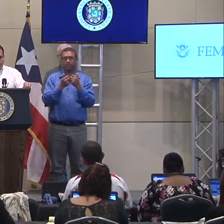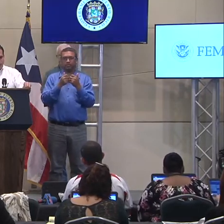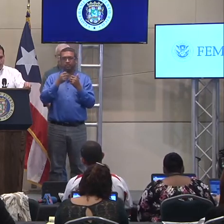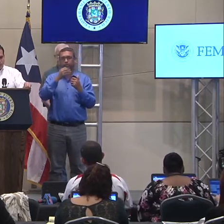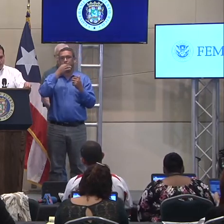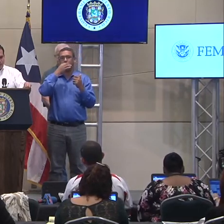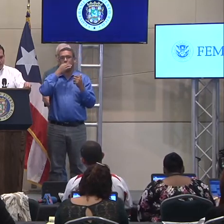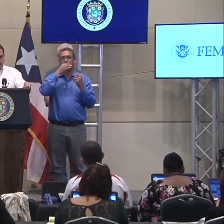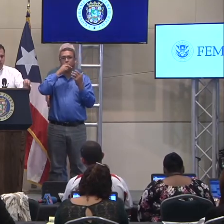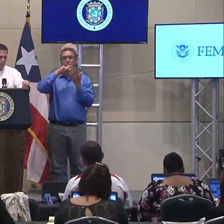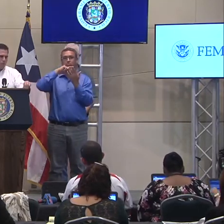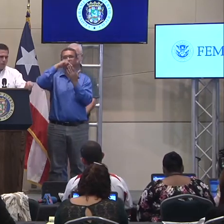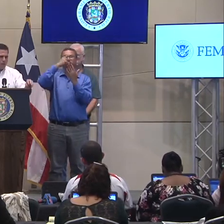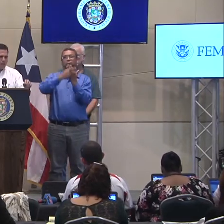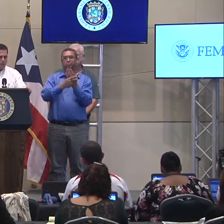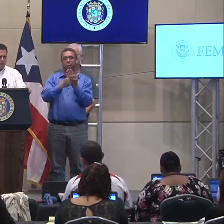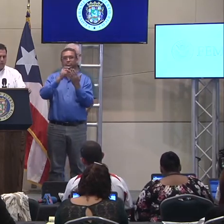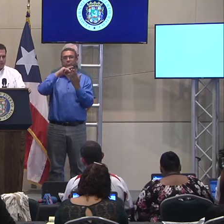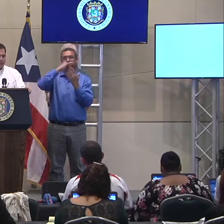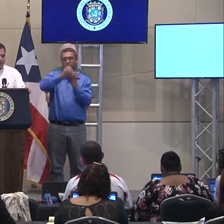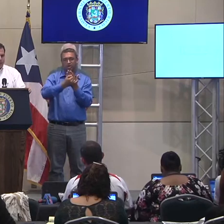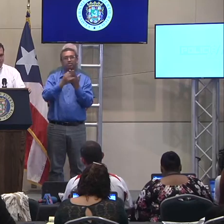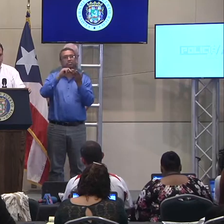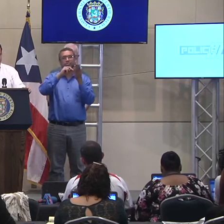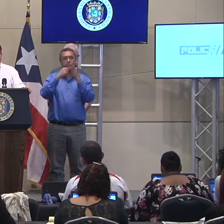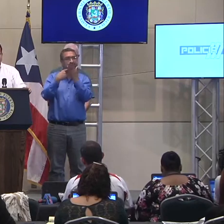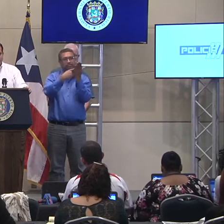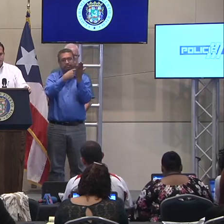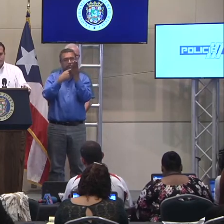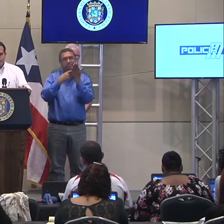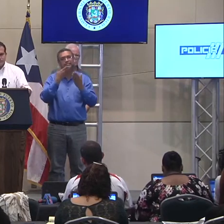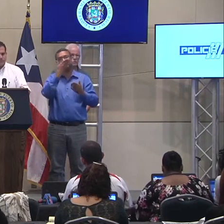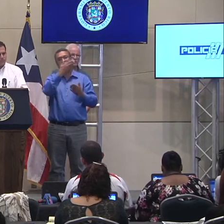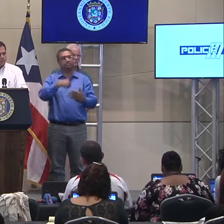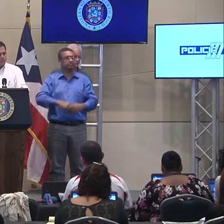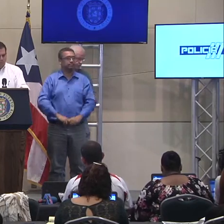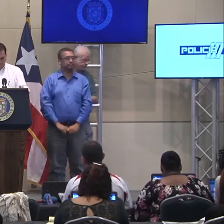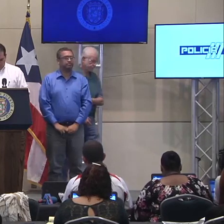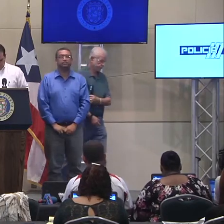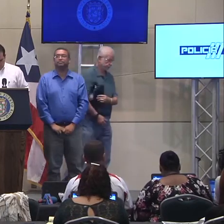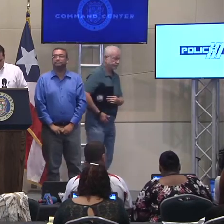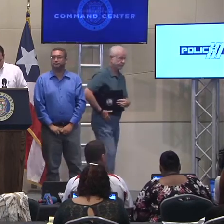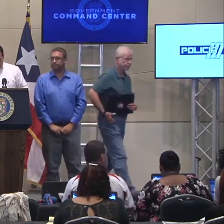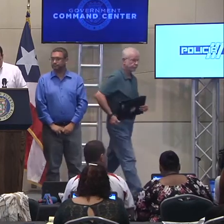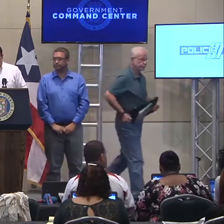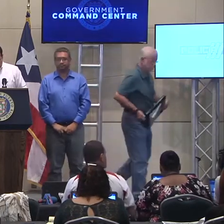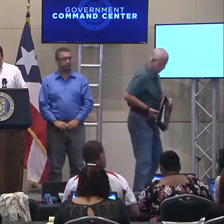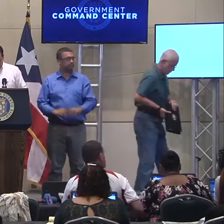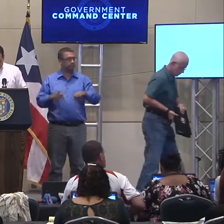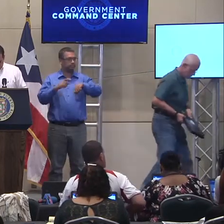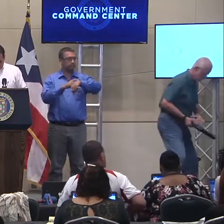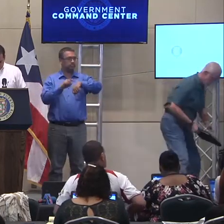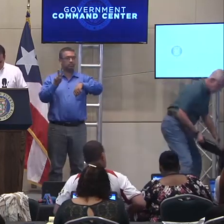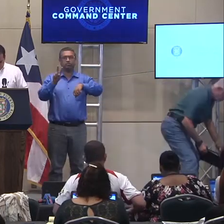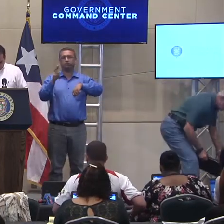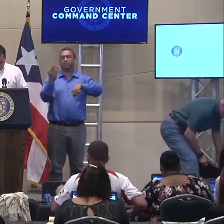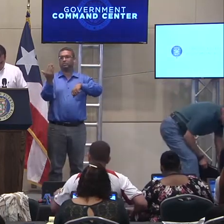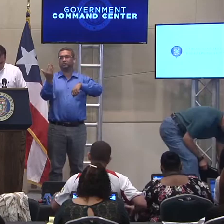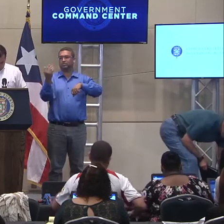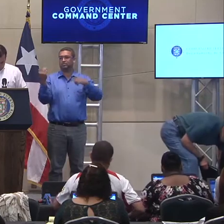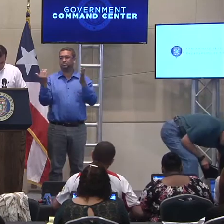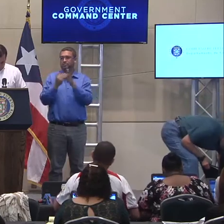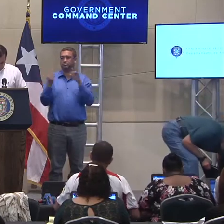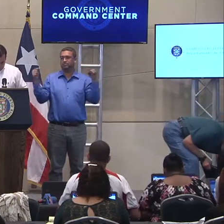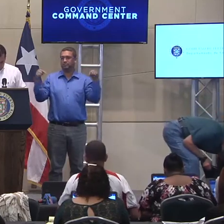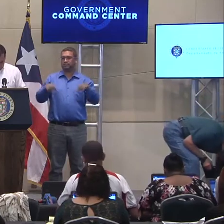inmediato en el, en el Congreso y cuáles son las acciones que se van a, a tomar. Muy bien, concluimos la rueda de prensa, 2 y 15, la próxima rueda de prensa aquí en este